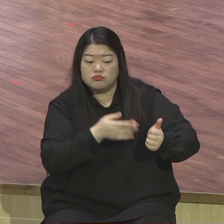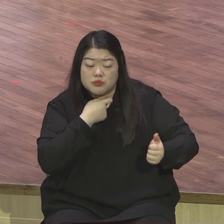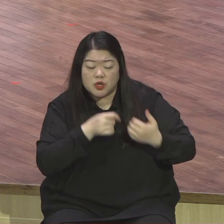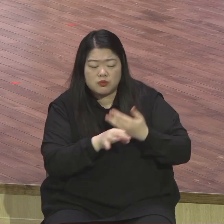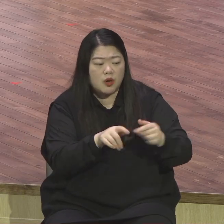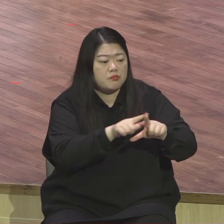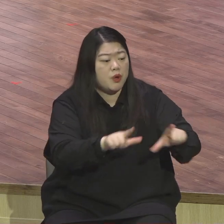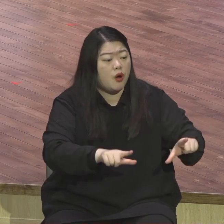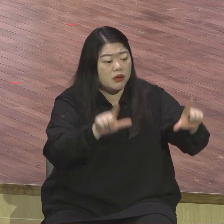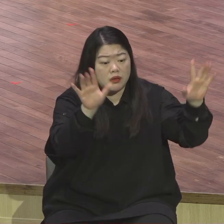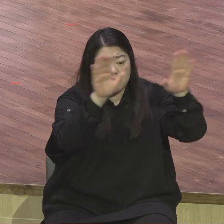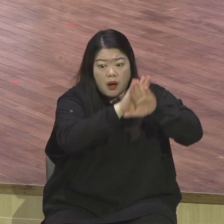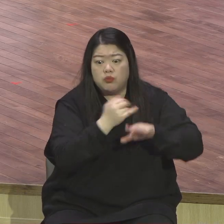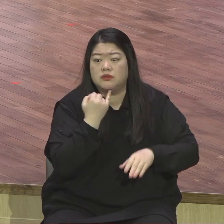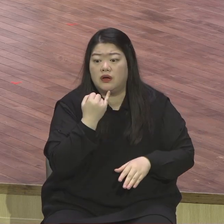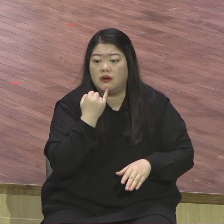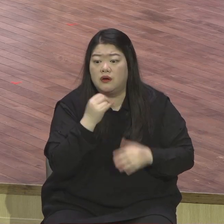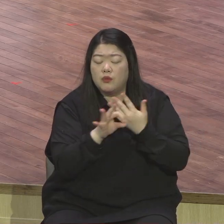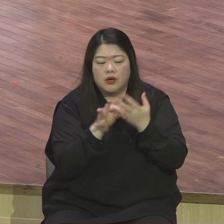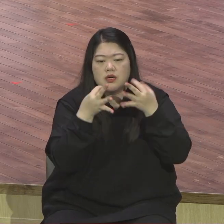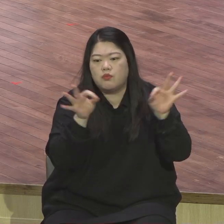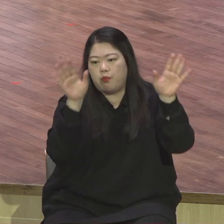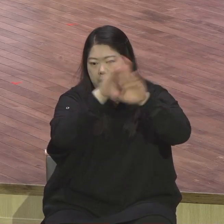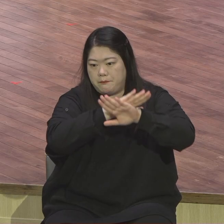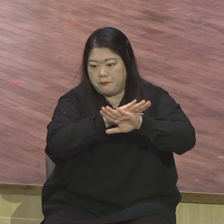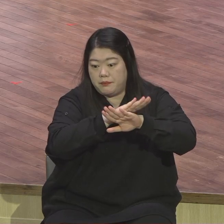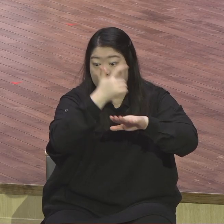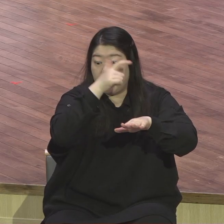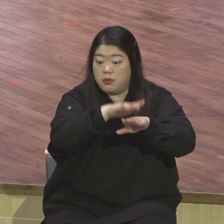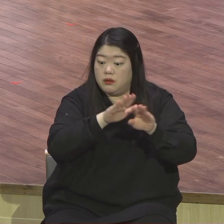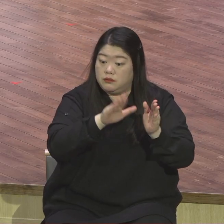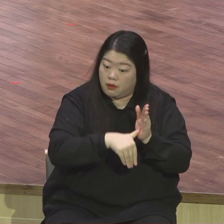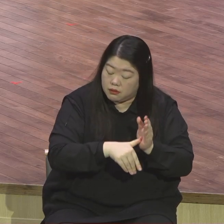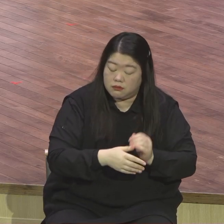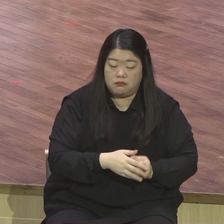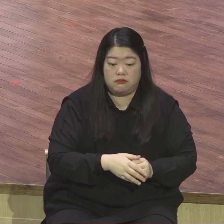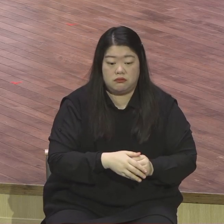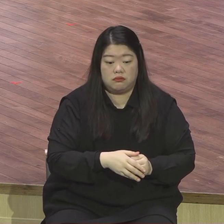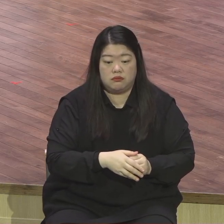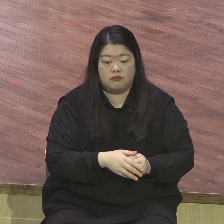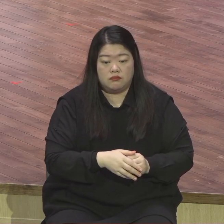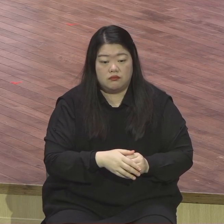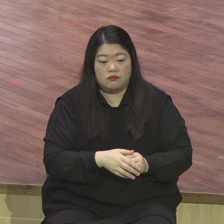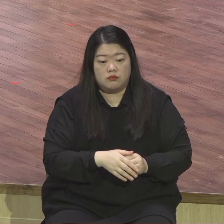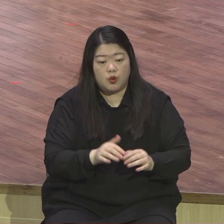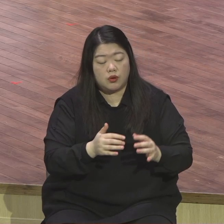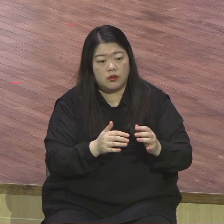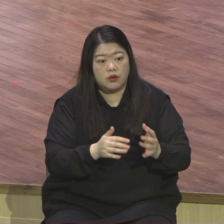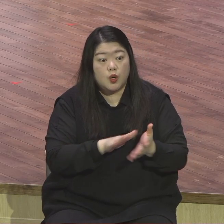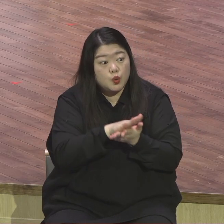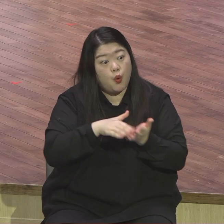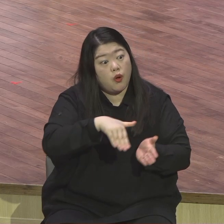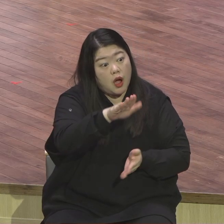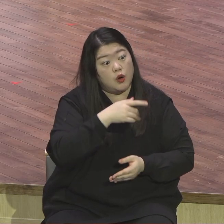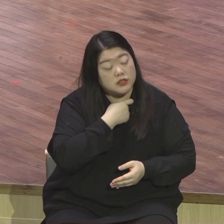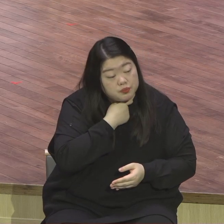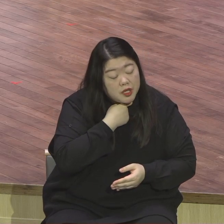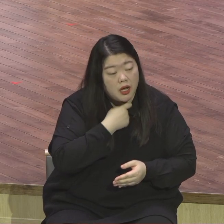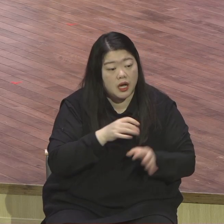청소년 노인들 노인들 막 장년들 장년들 오고 싶으면 올도록 맘들어서 그래서 할 수 있도록 생각하시기